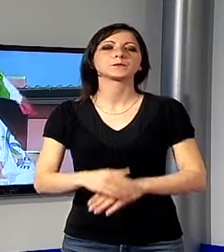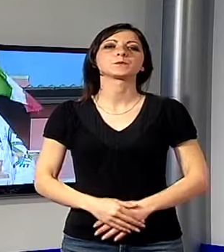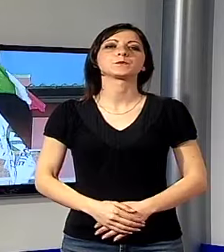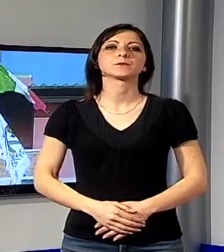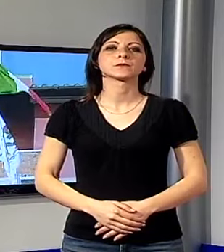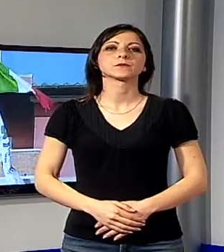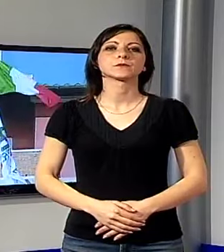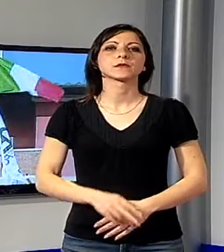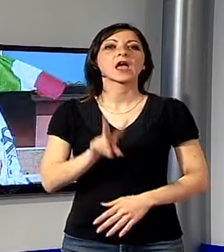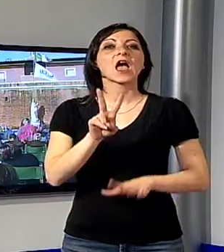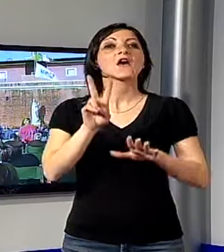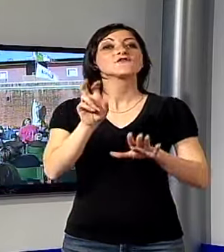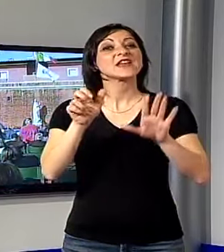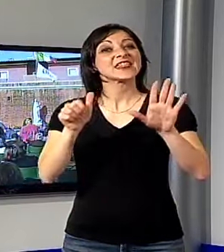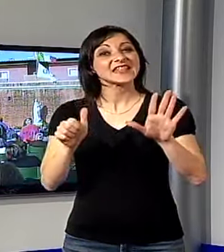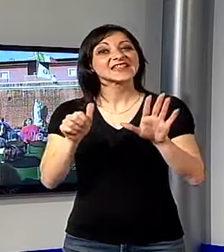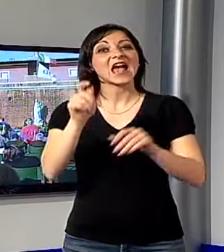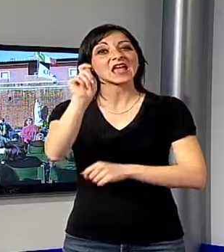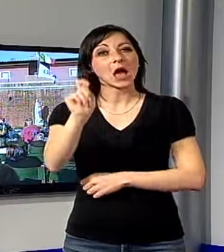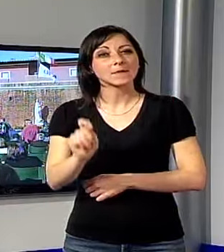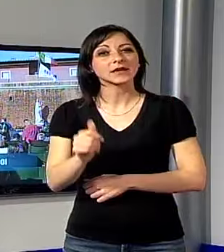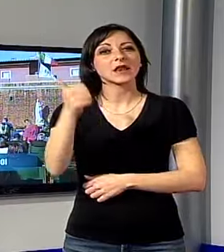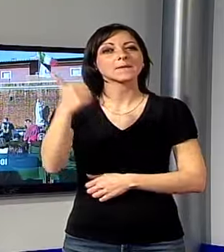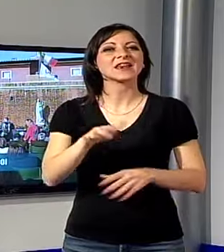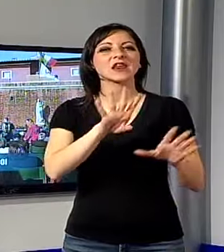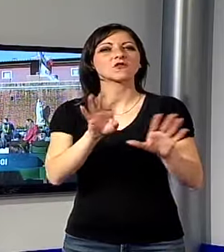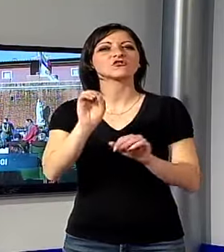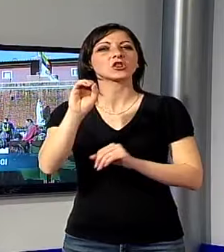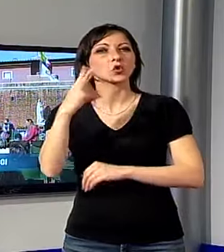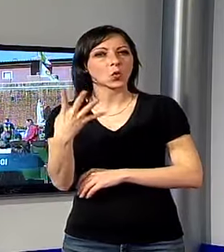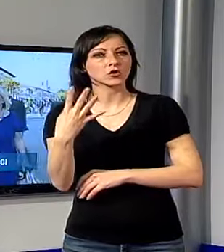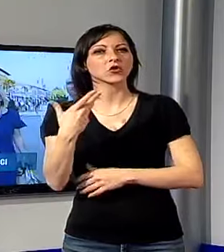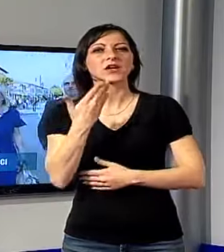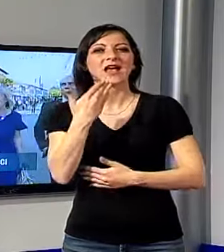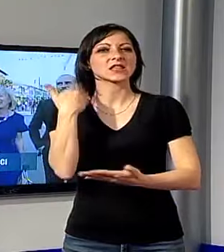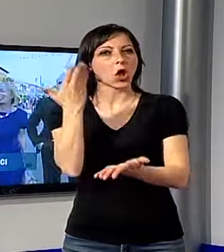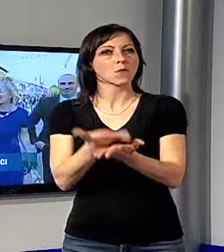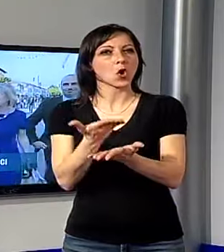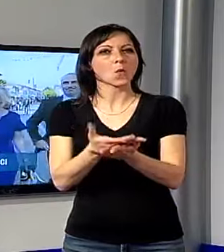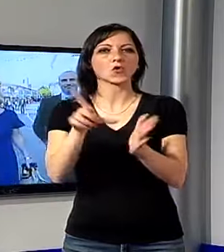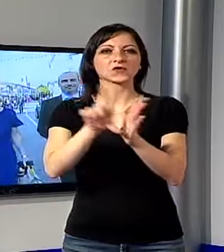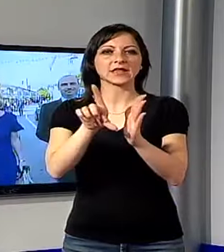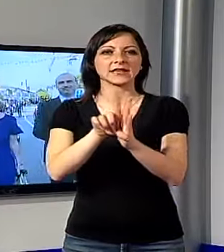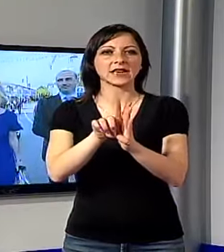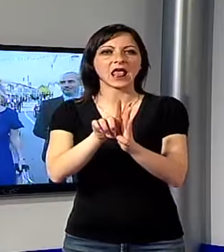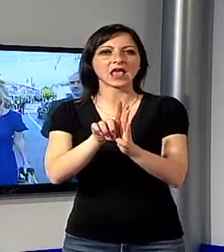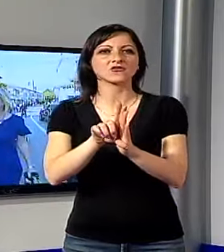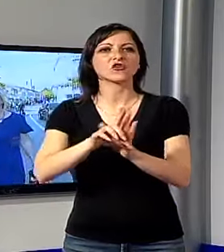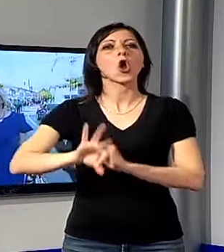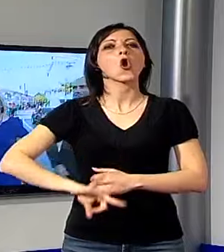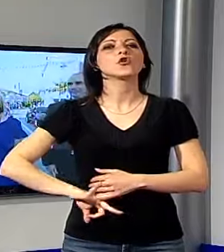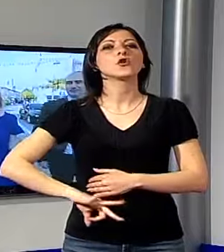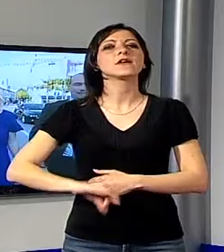Era il 26 aprile 1914, quando grazie ad una proposta di legge, presentata dall'onorevole Giovanni